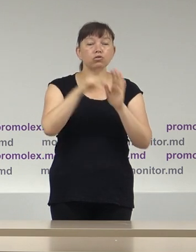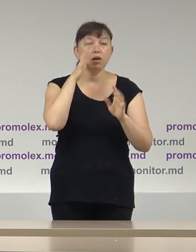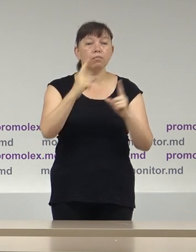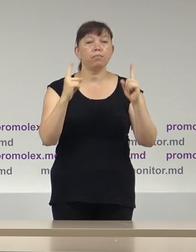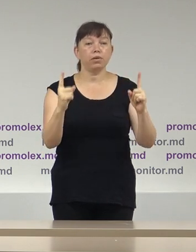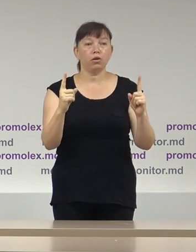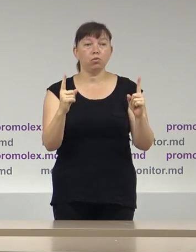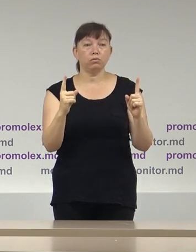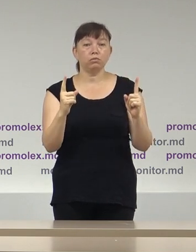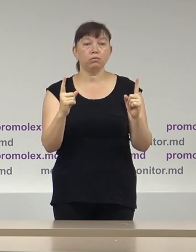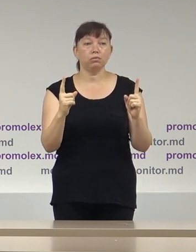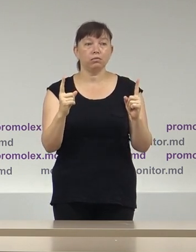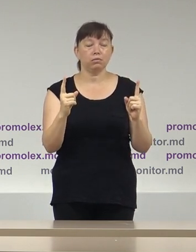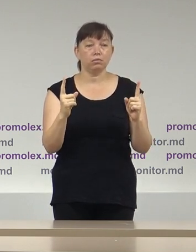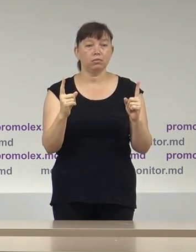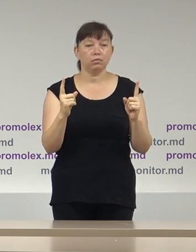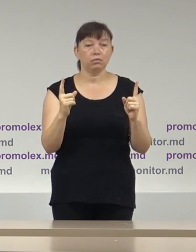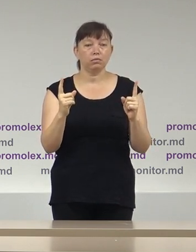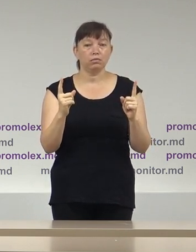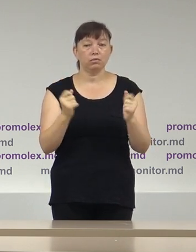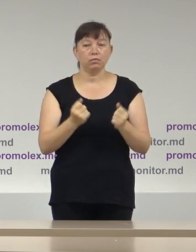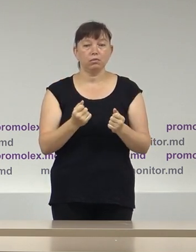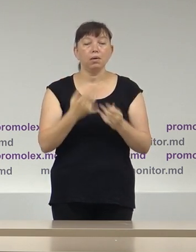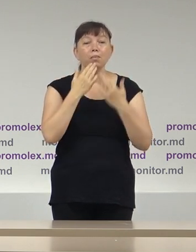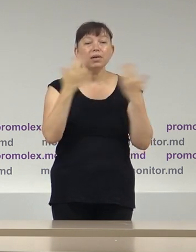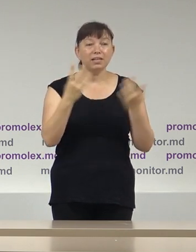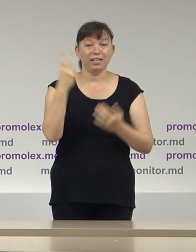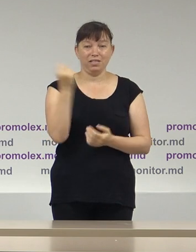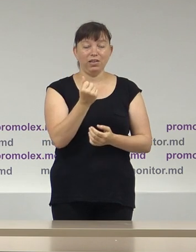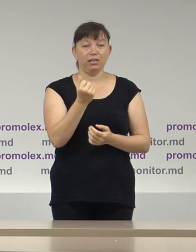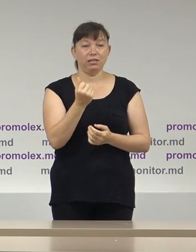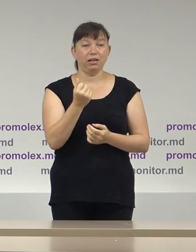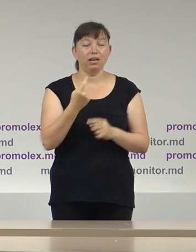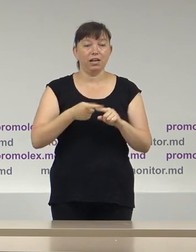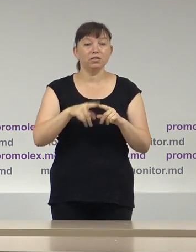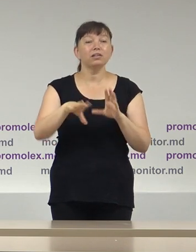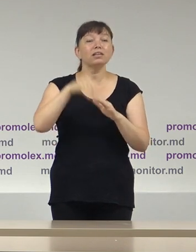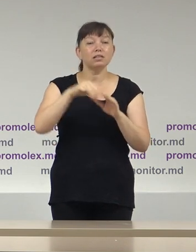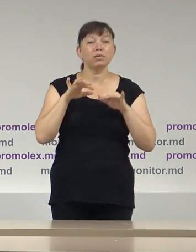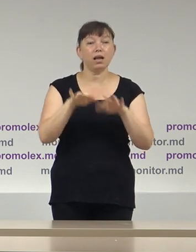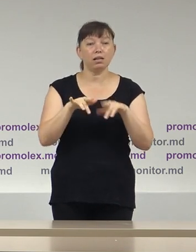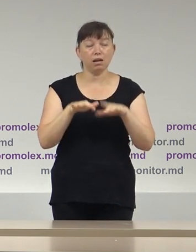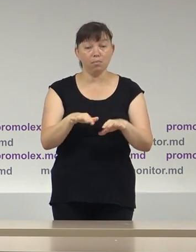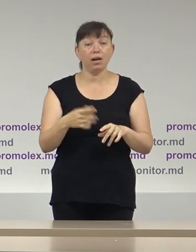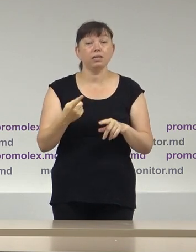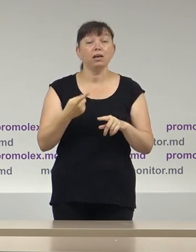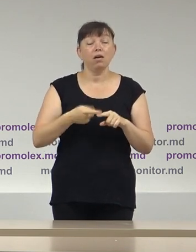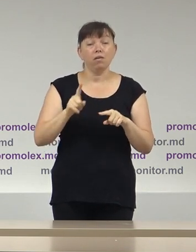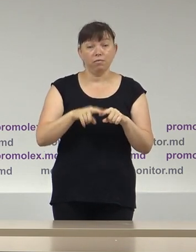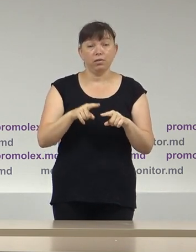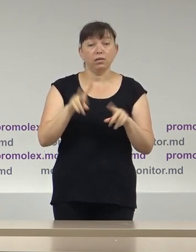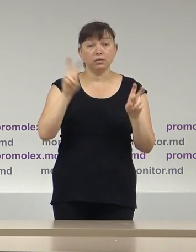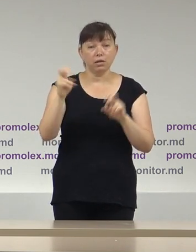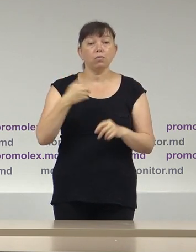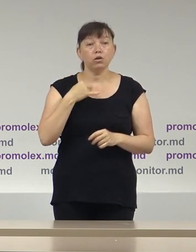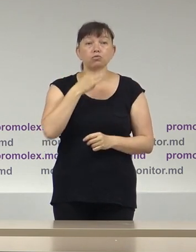ultimilor două săptămâni de campanie. În acest sens vreau